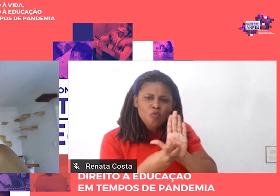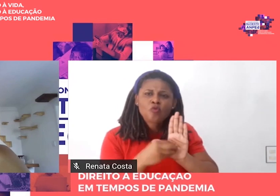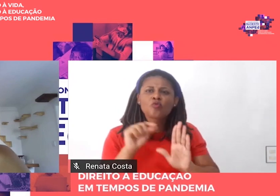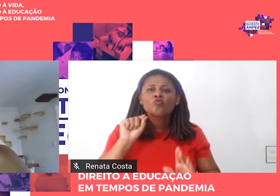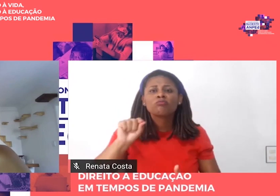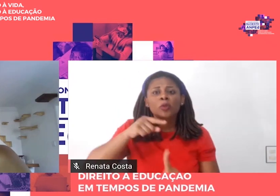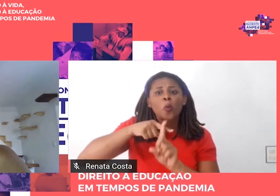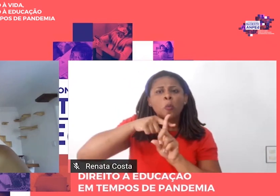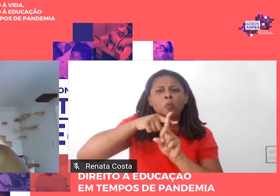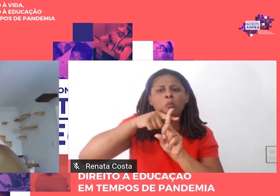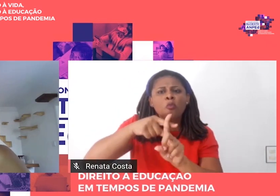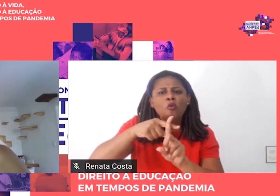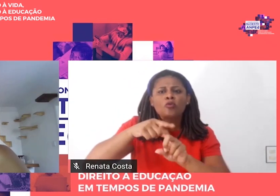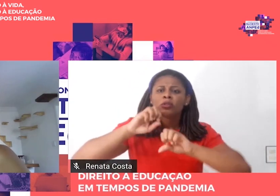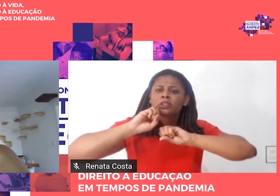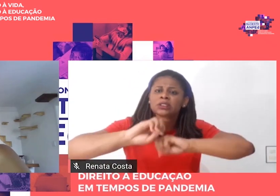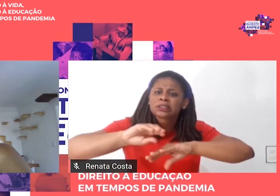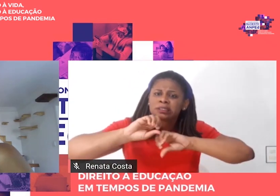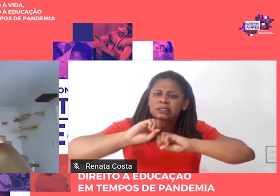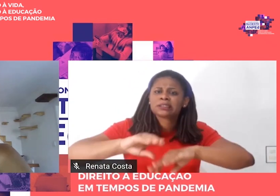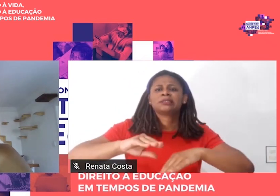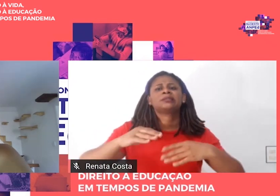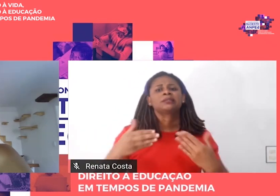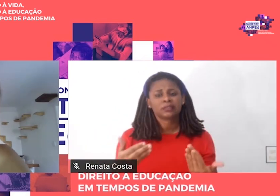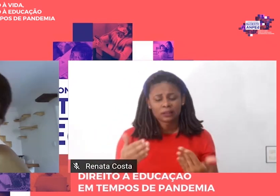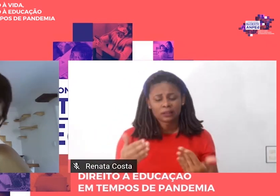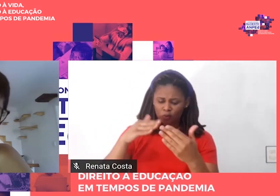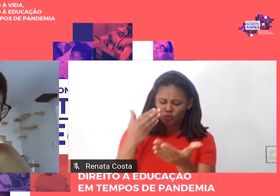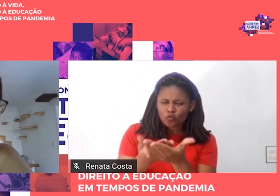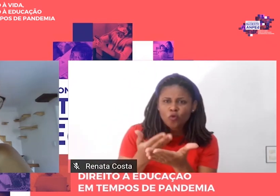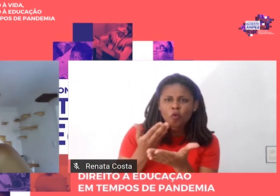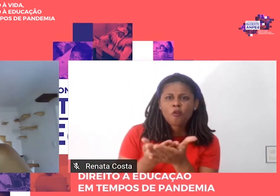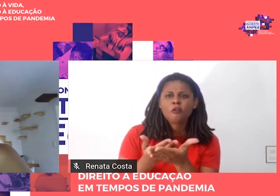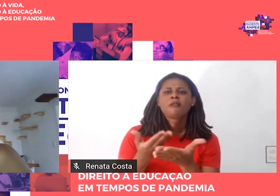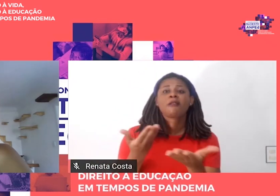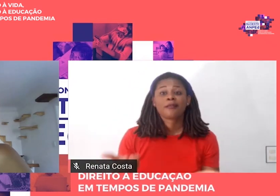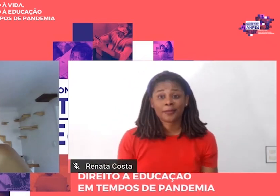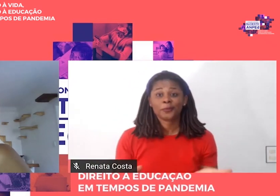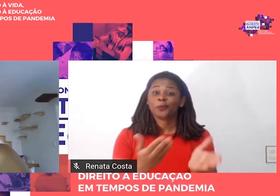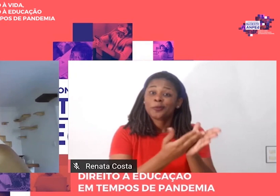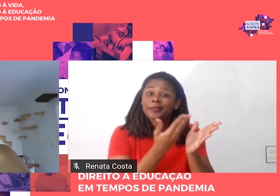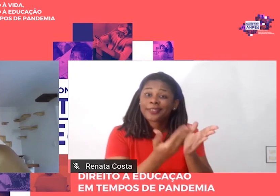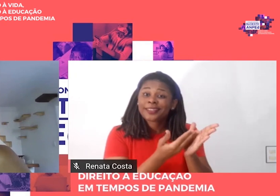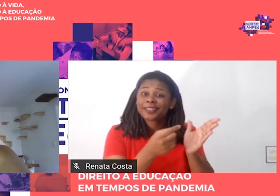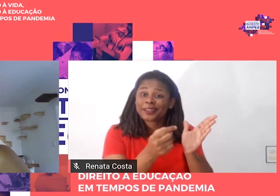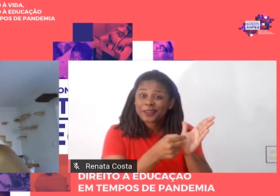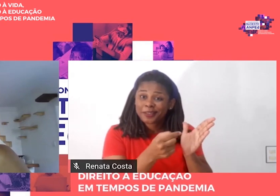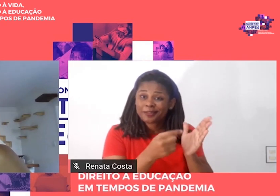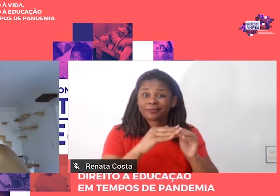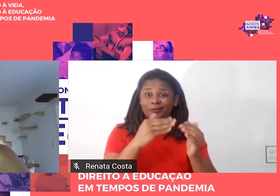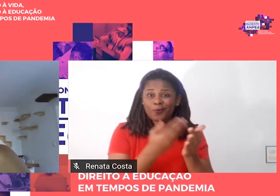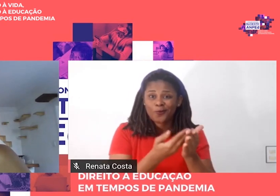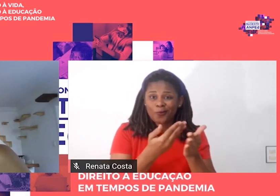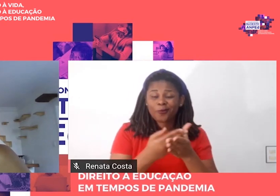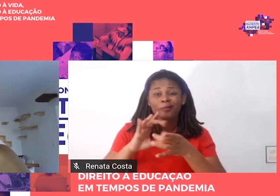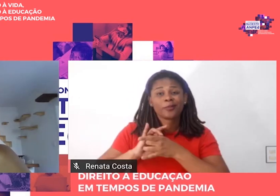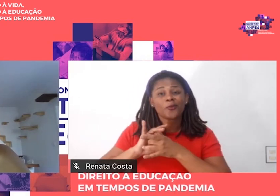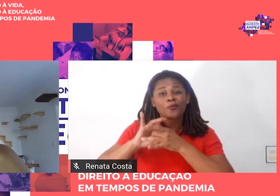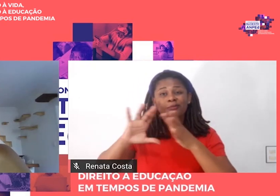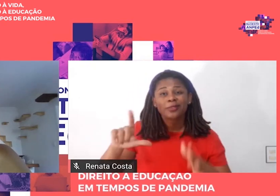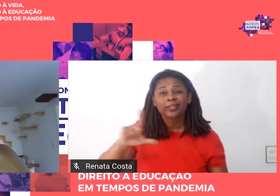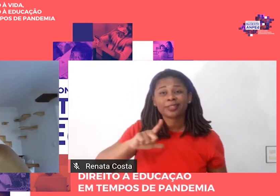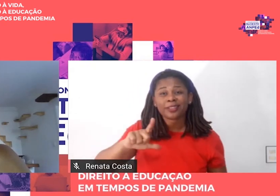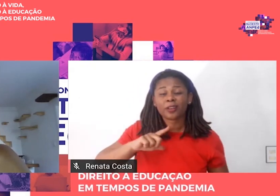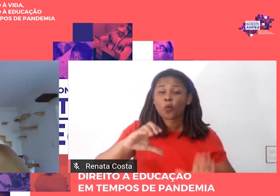ensinar e na educação escolar. O livro Escola e Democracia conta com apresentação, quatro capítulos,